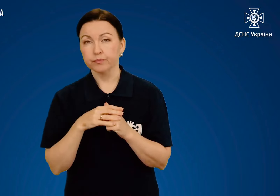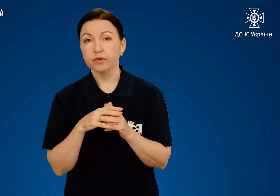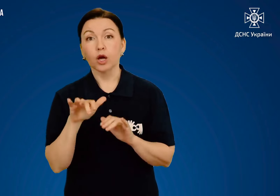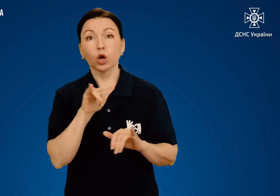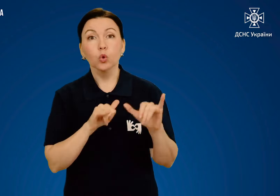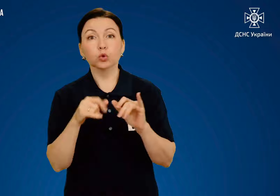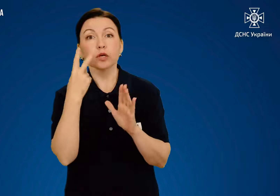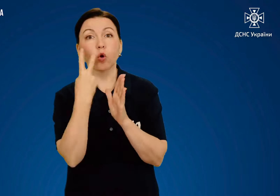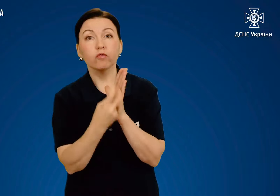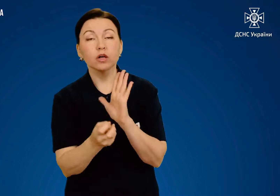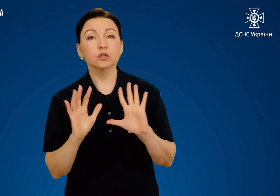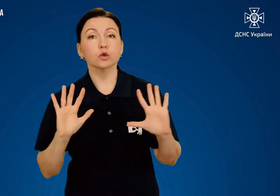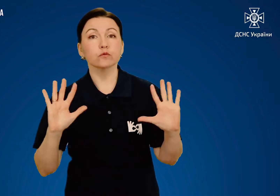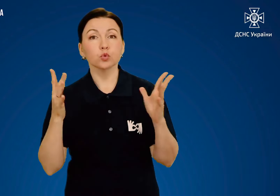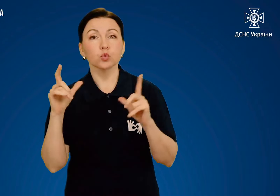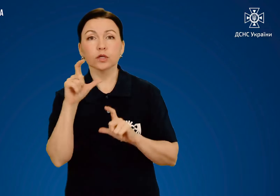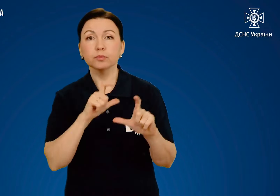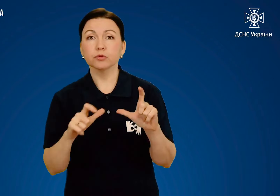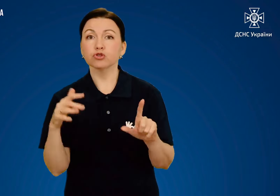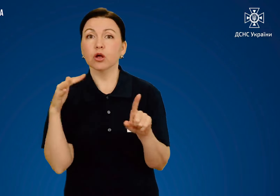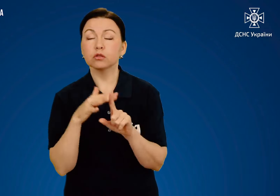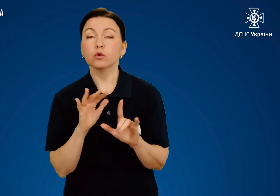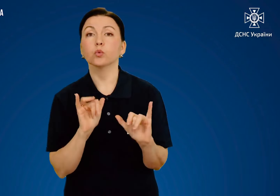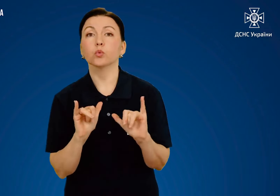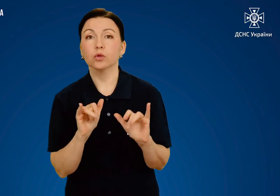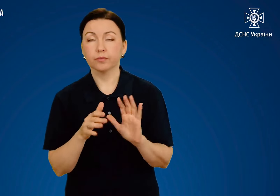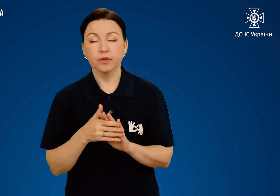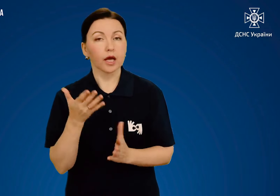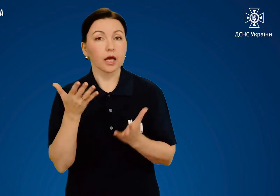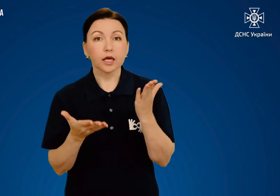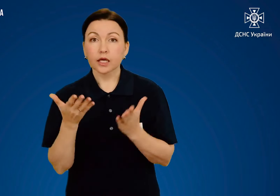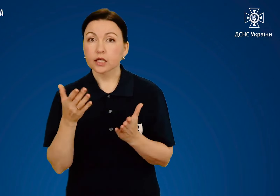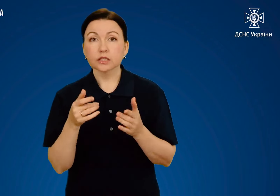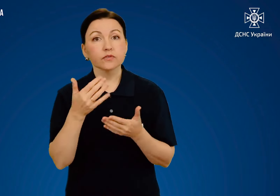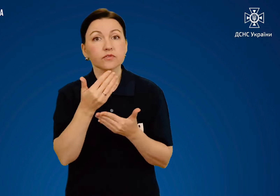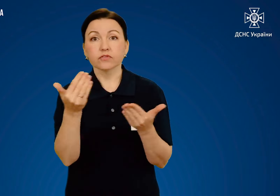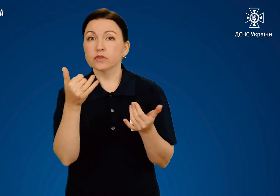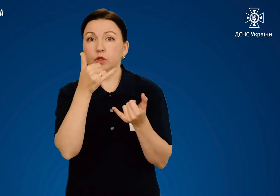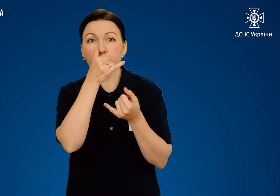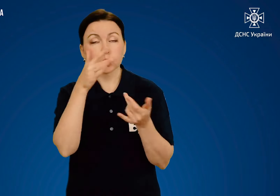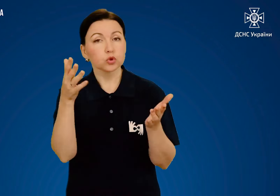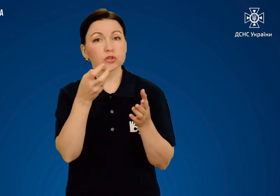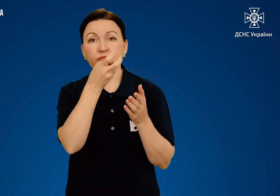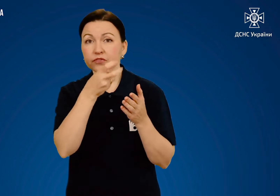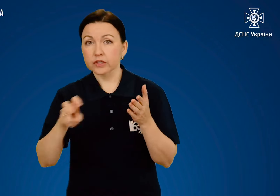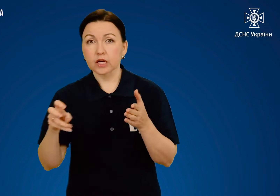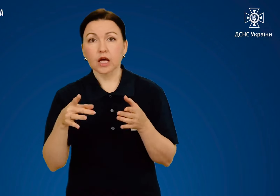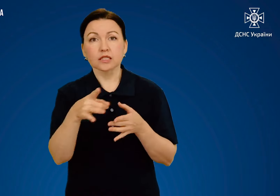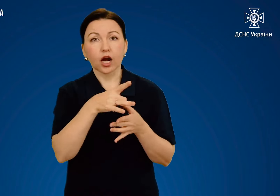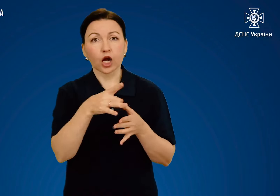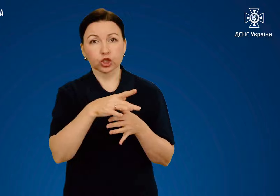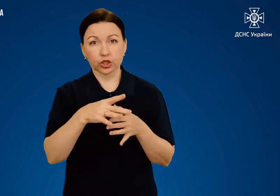ховатися в разі хімічної атаки Якщо ви не можете покинути заражений район,